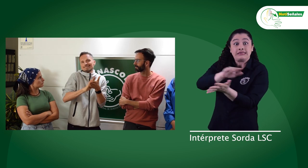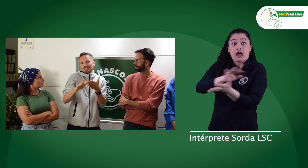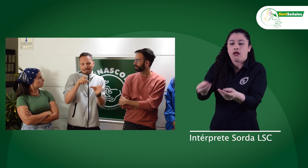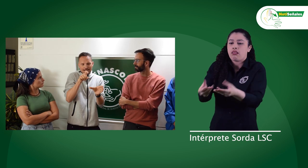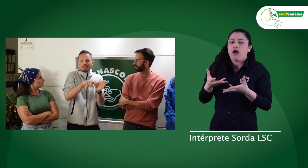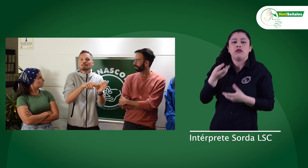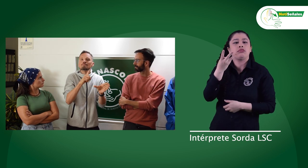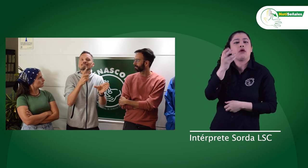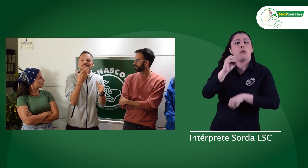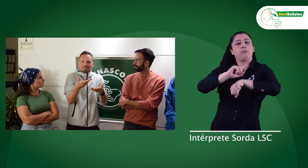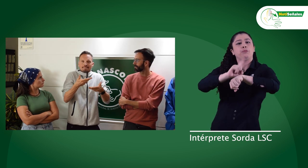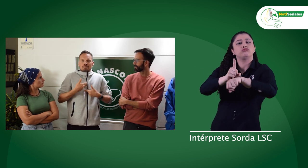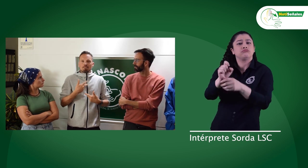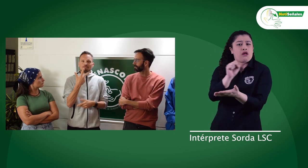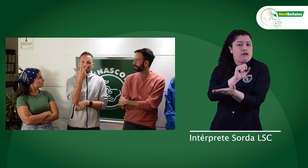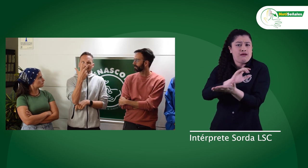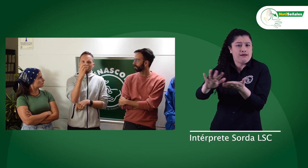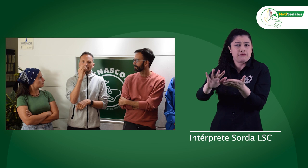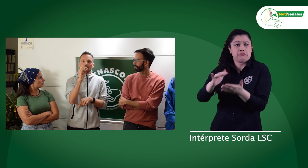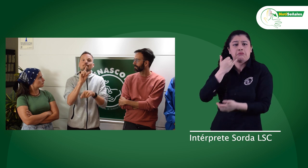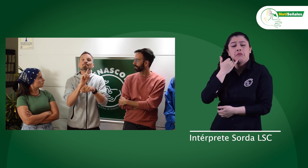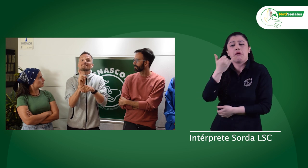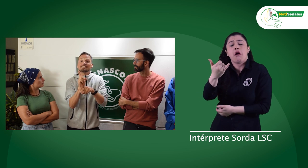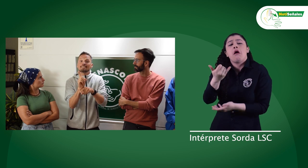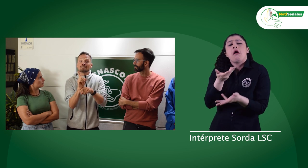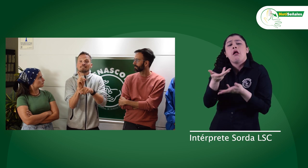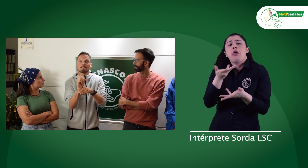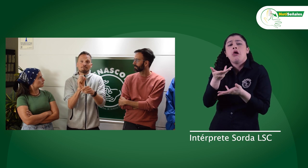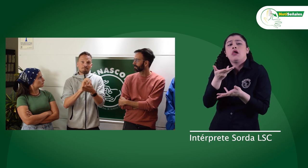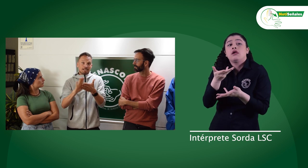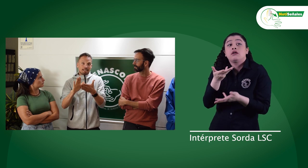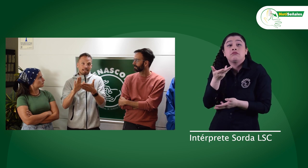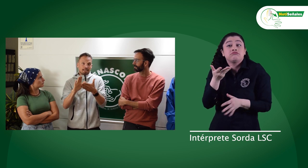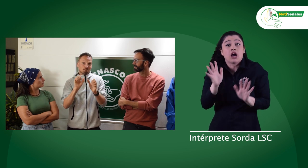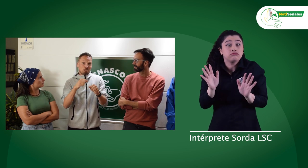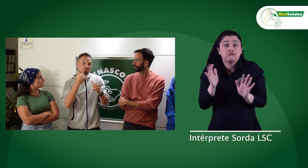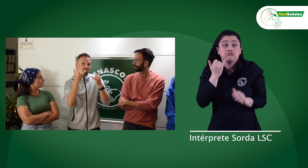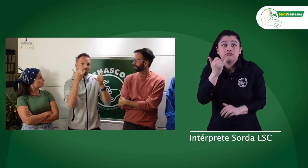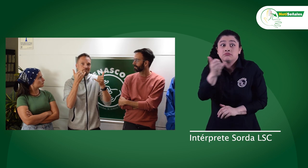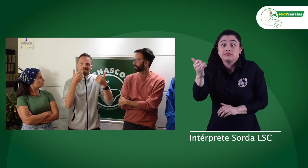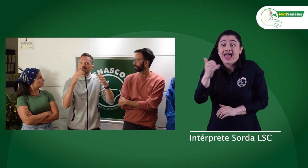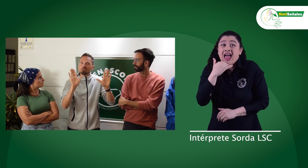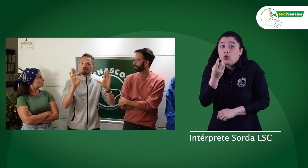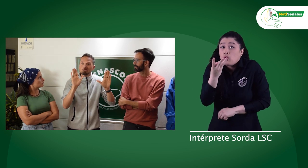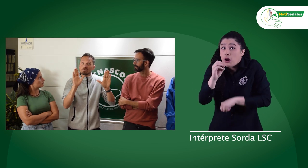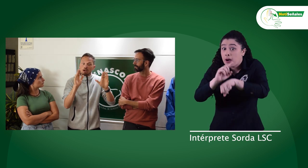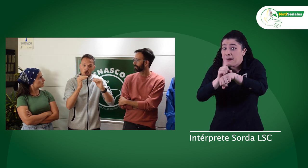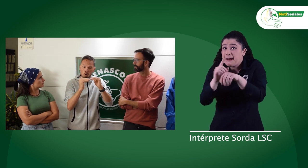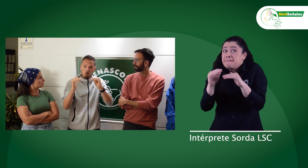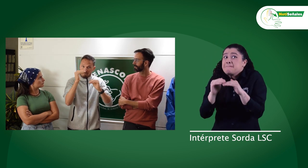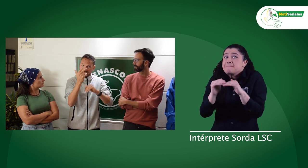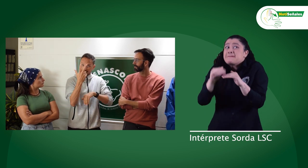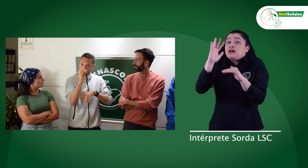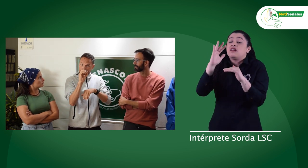Alemania por cada mes tienes 30 minutos de servicio gratis. A partir de ese tiempo debes pagar.